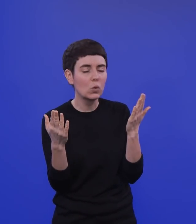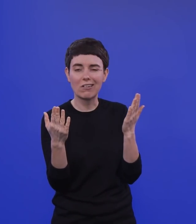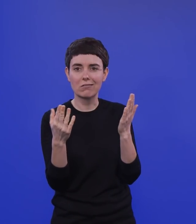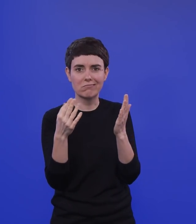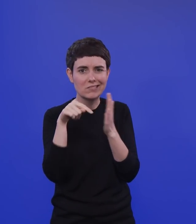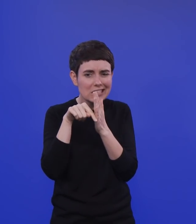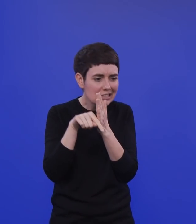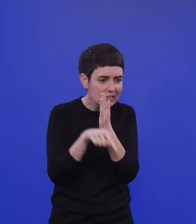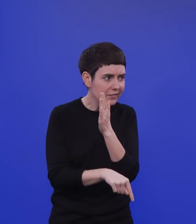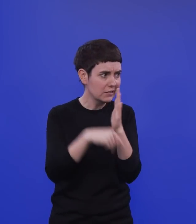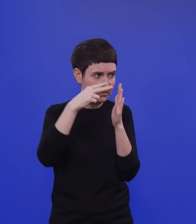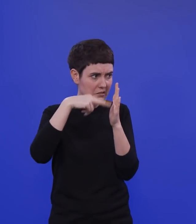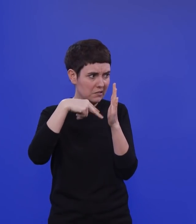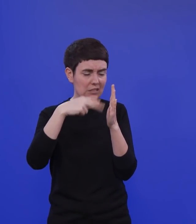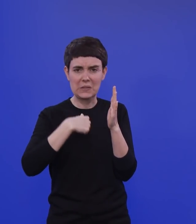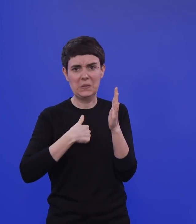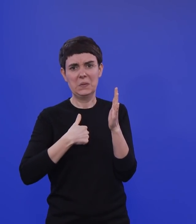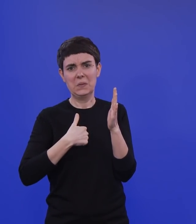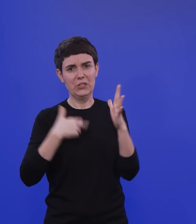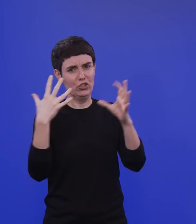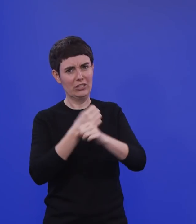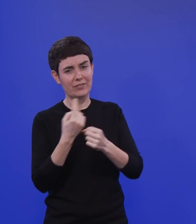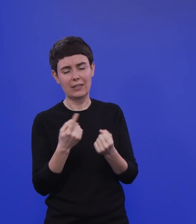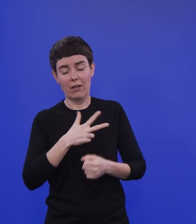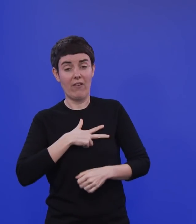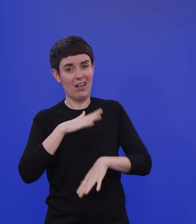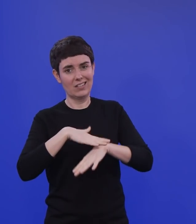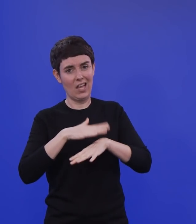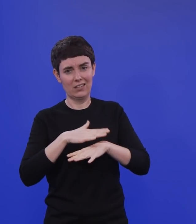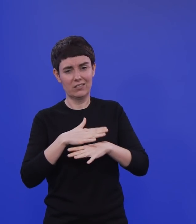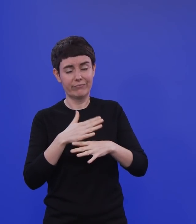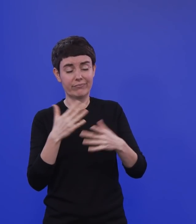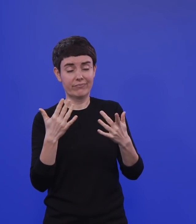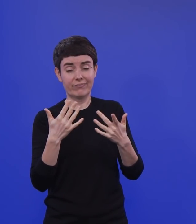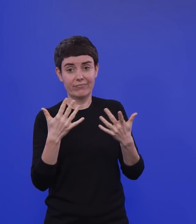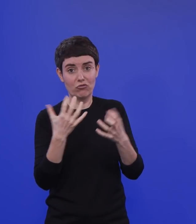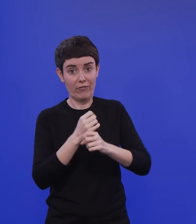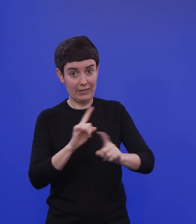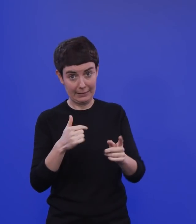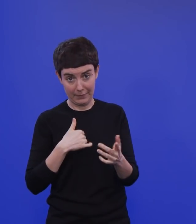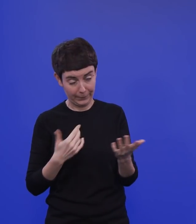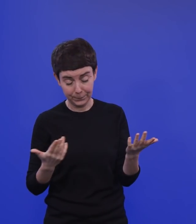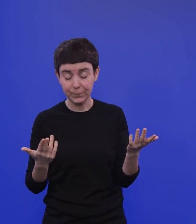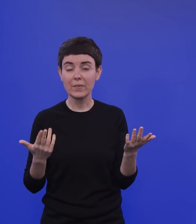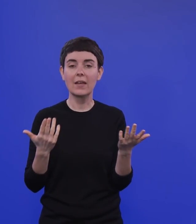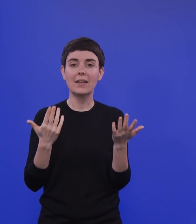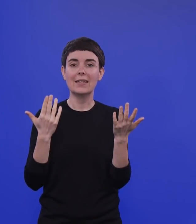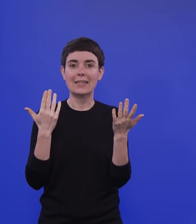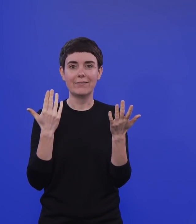jeweiligen Impfstoffen nicht so eingelesen bin. Das übersteigt einfach meine Kapazität. Ich schaffe das rein zeitlich nicht, das alles zu lesen.